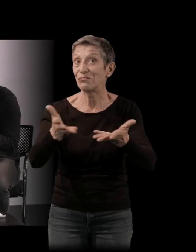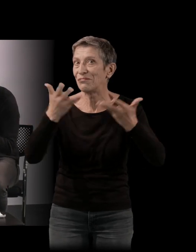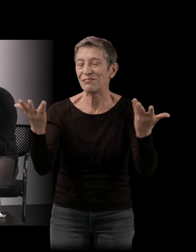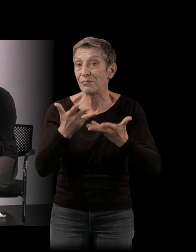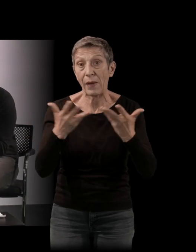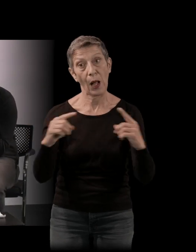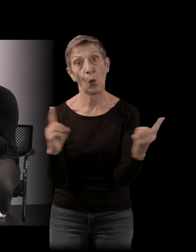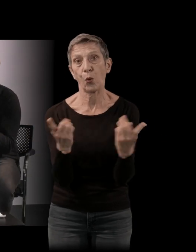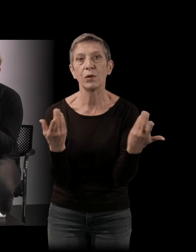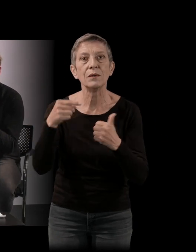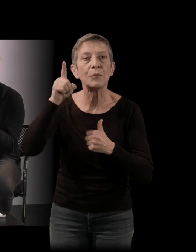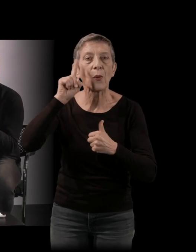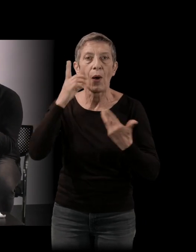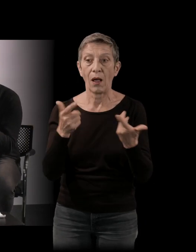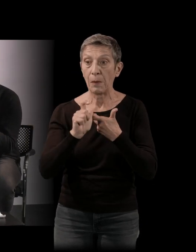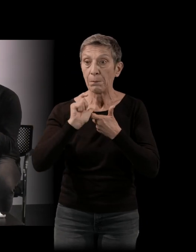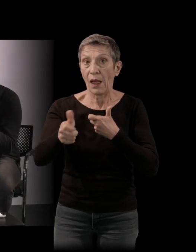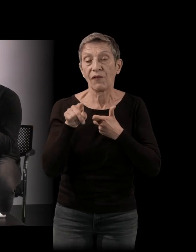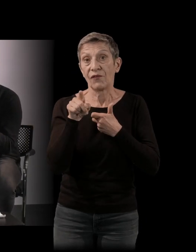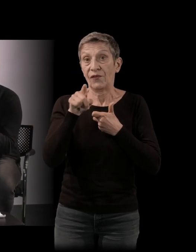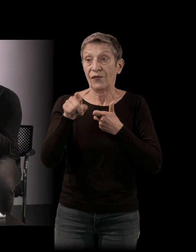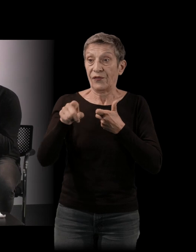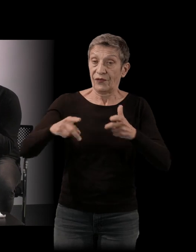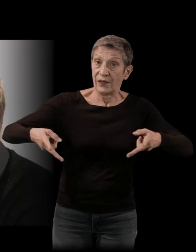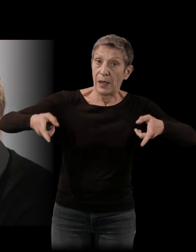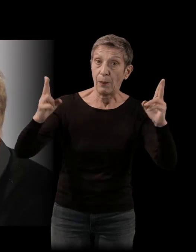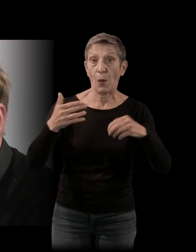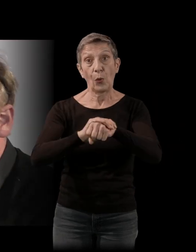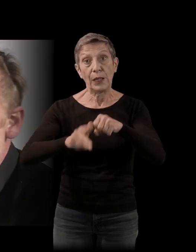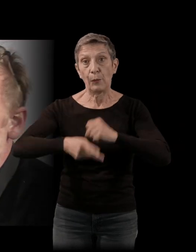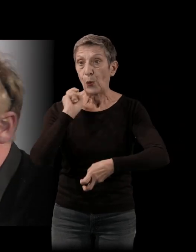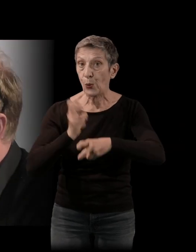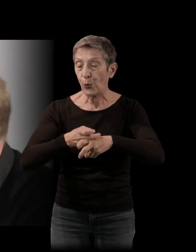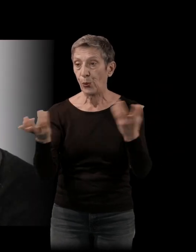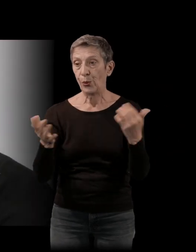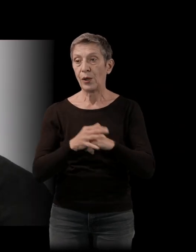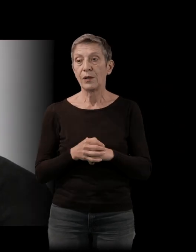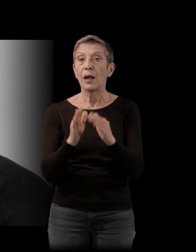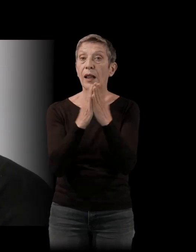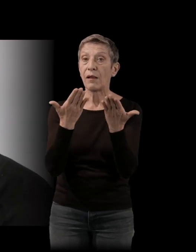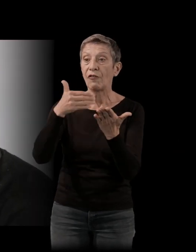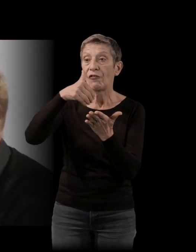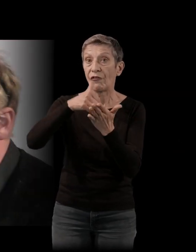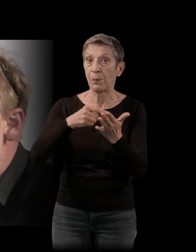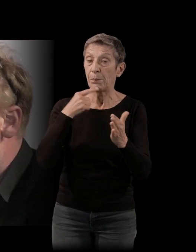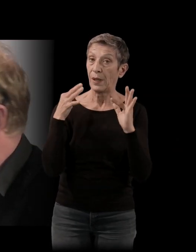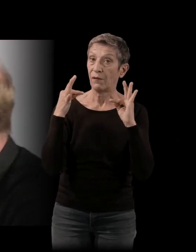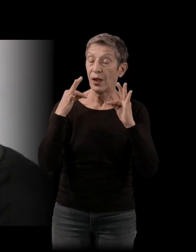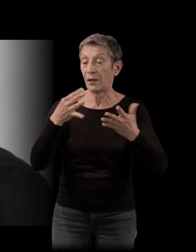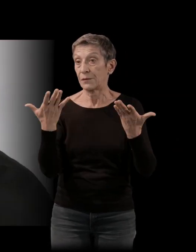puisqu'elle va être suivie d'un temps beaucoup plus dur d'un point de vue politique. C'est un livre qui nous parle aussi du rapport à la géopolitique du moment,